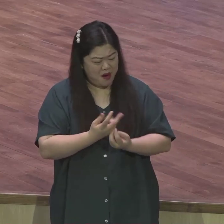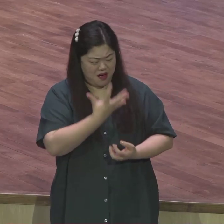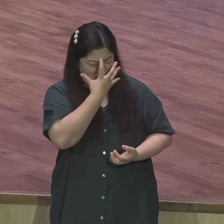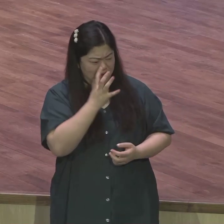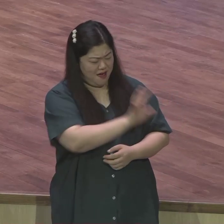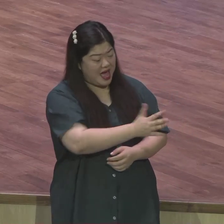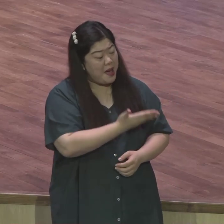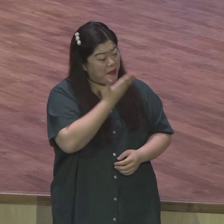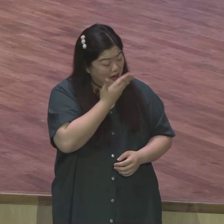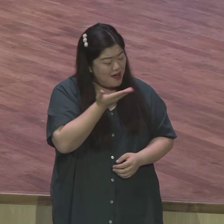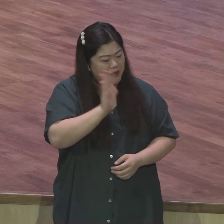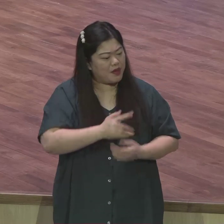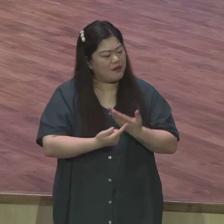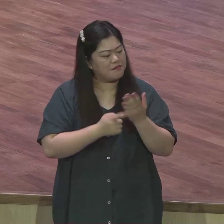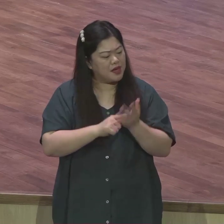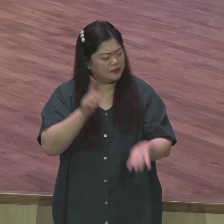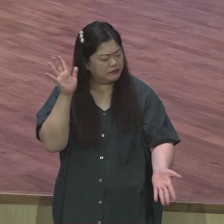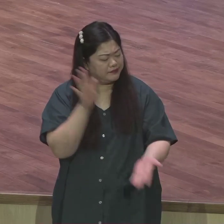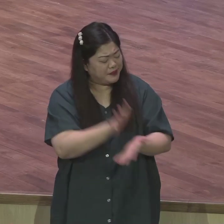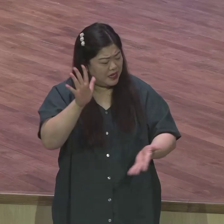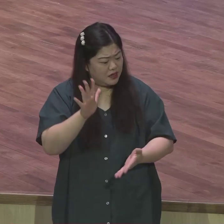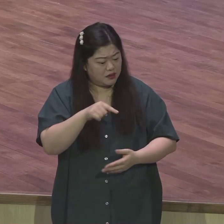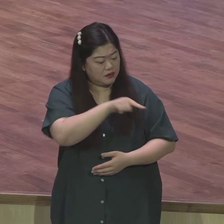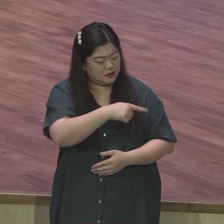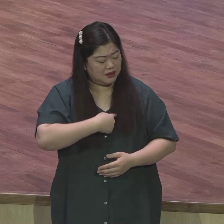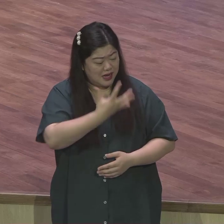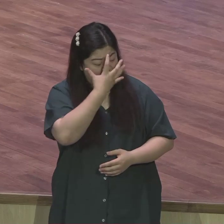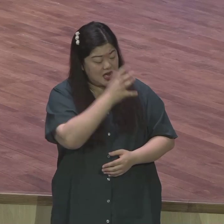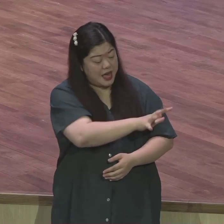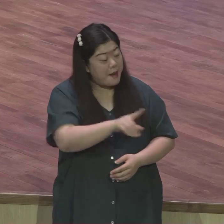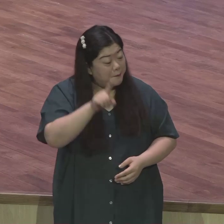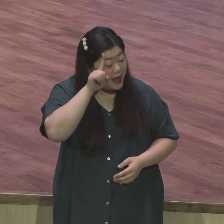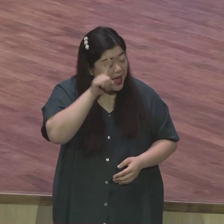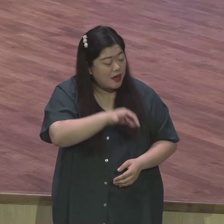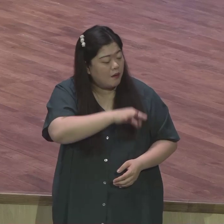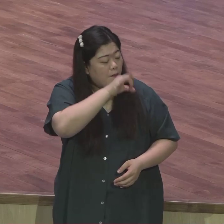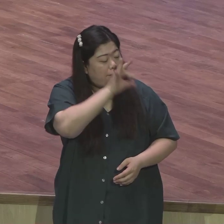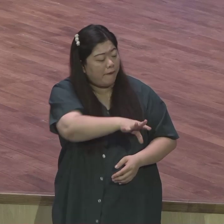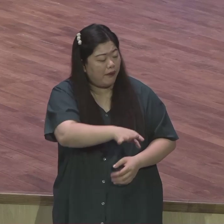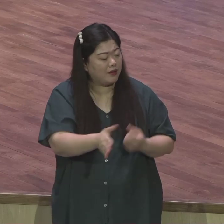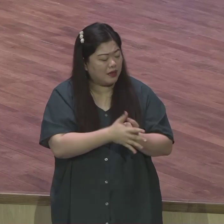열정과 의미를 사랑하는 이 마음은 절대 카피할 수 없습니다